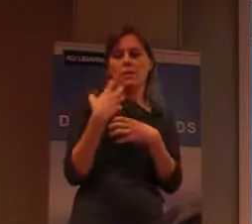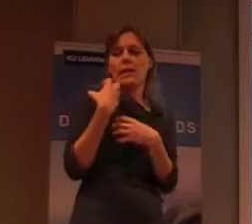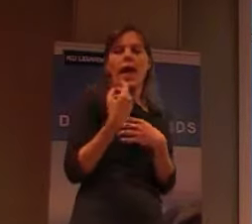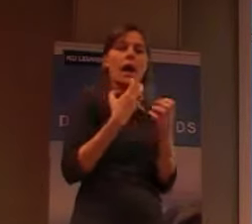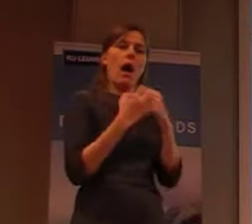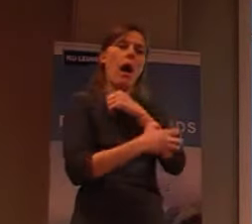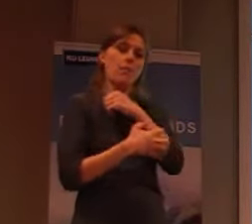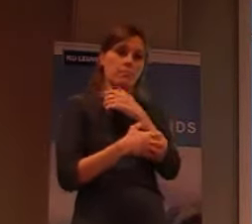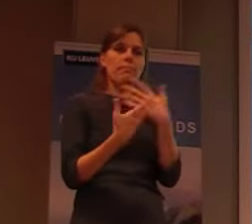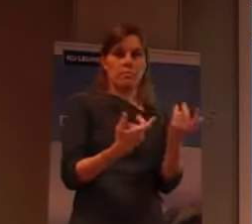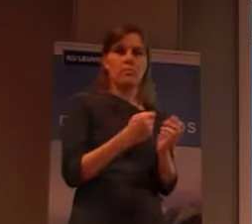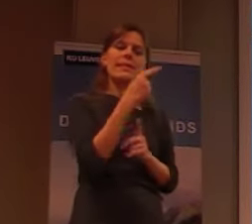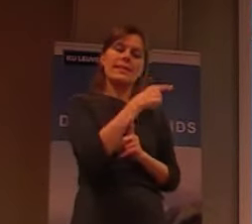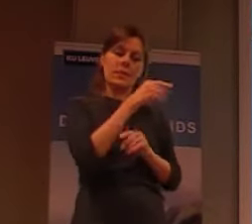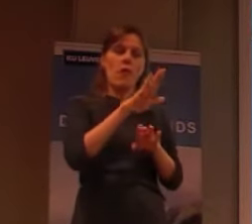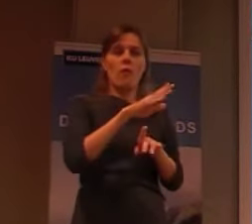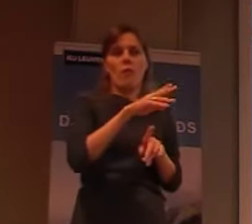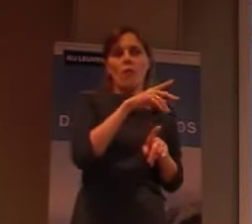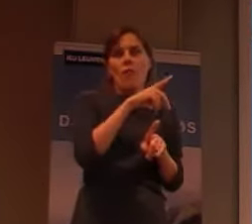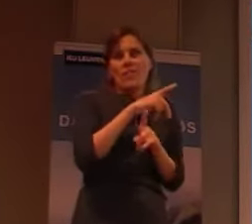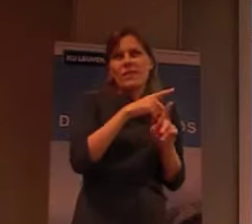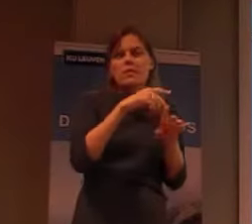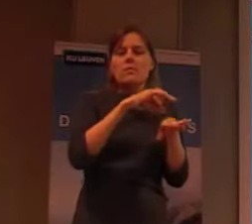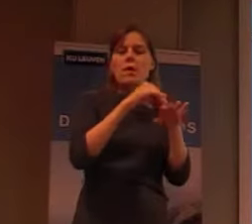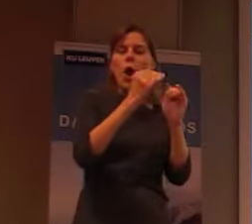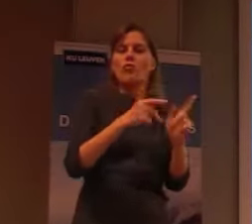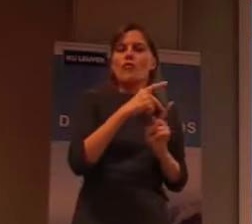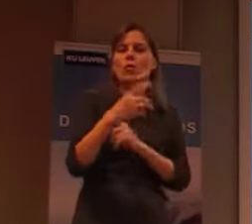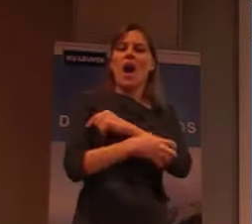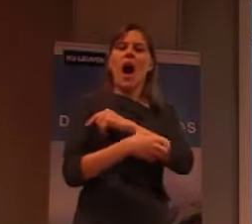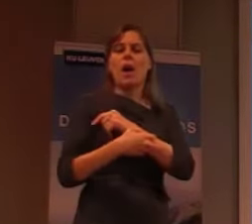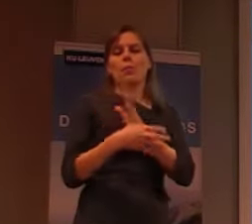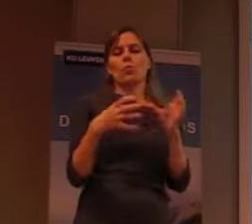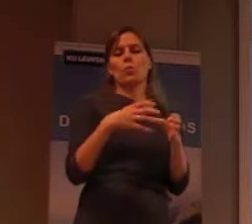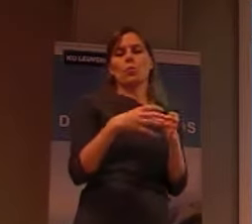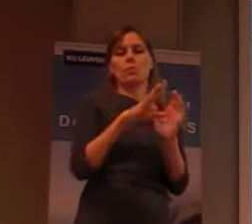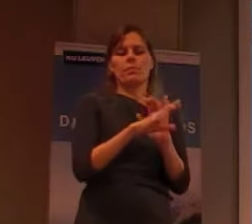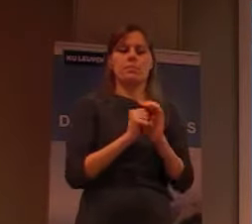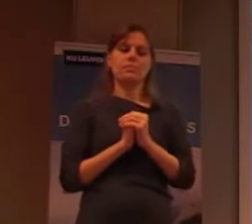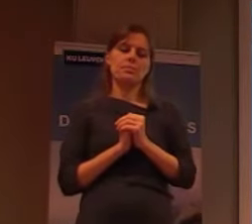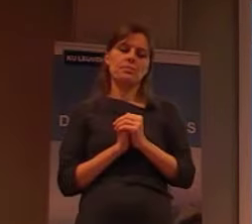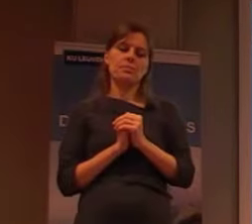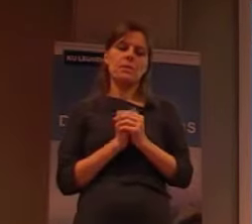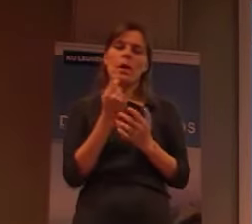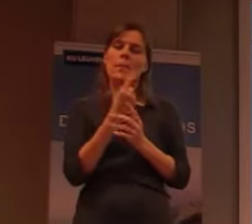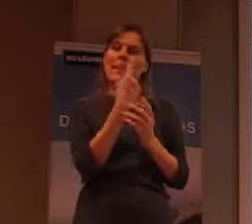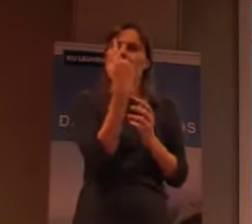daarvoor bedoeld. Omdat het nogal geïsoleerd was, heeft men het op een bepaald moment